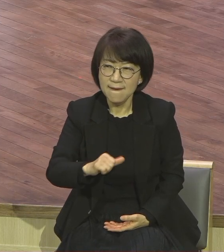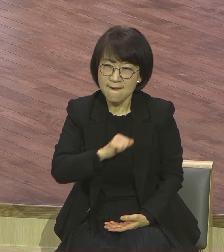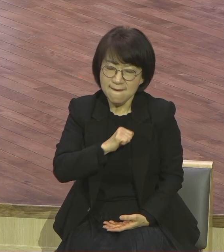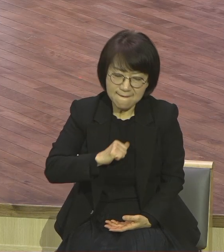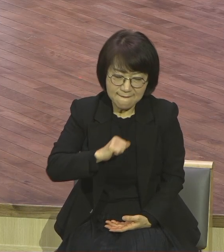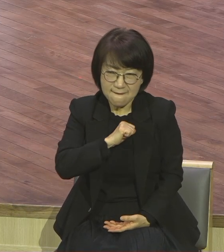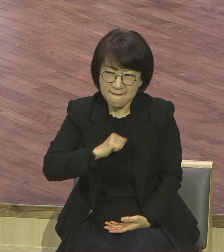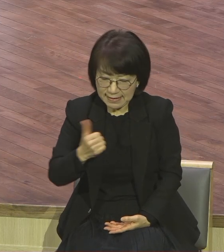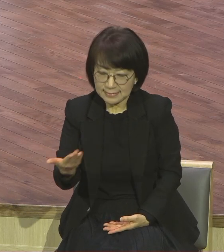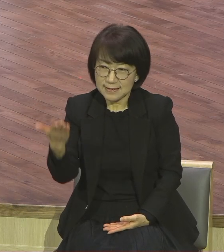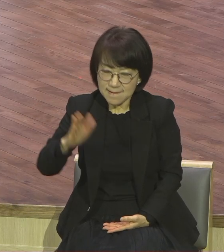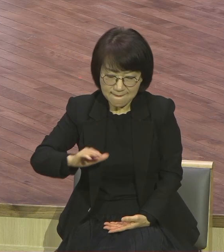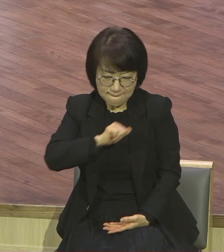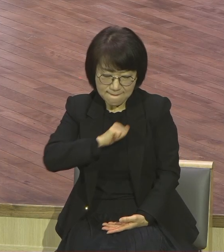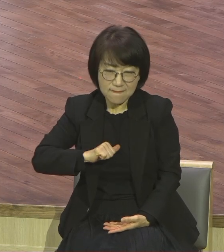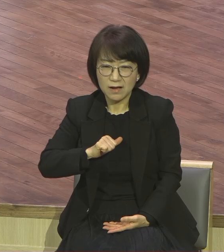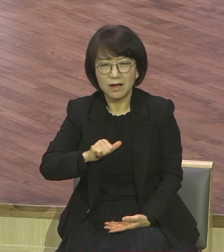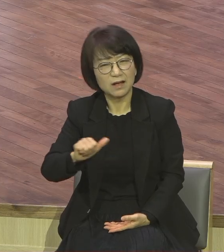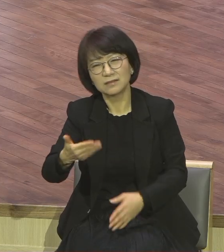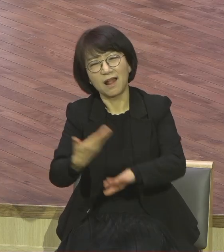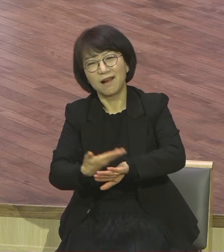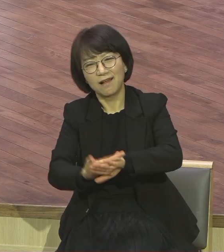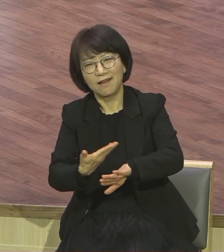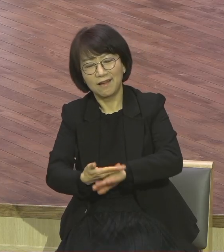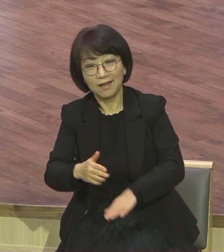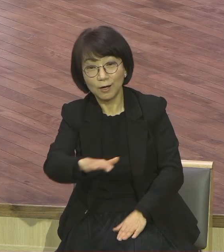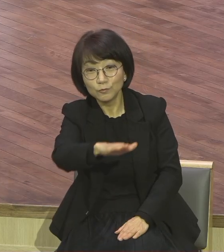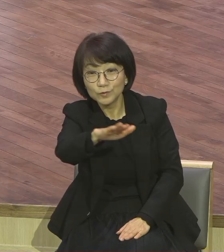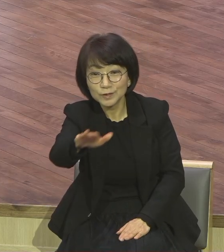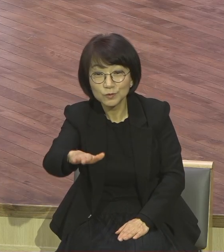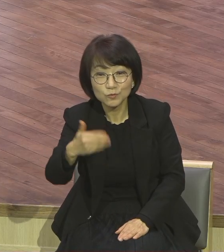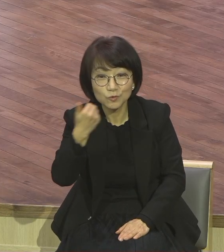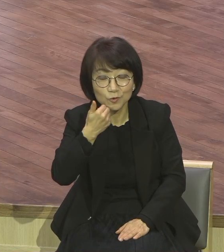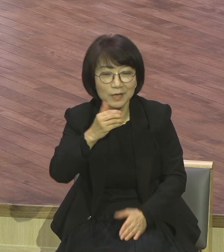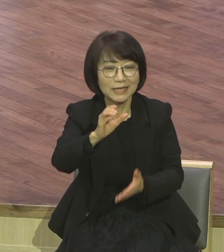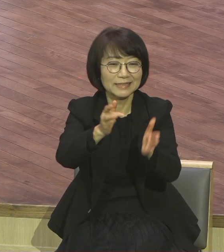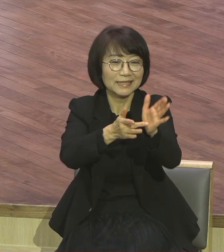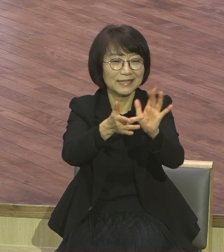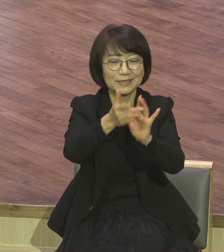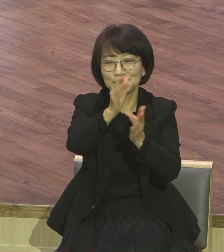우리에게는 예수 그리스도가 있습니다. 그리스도,